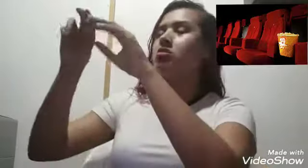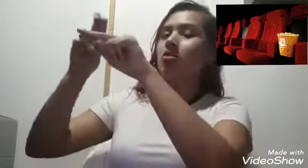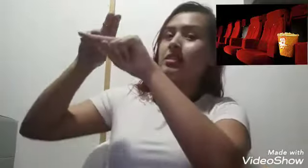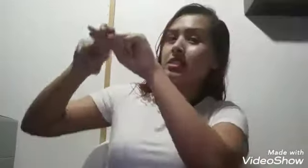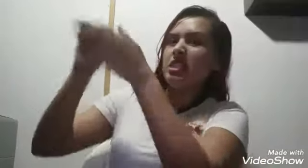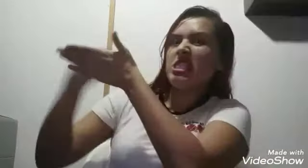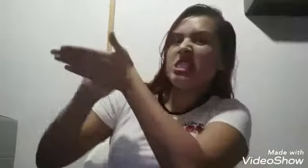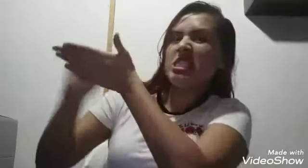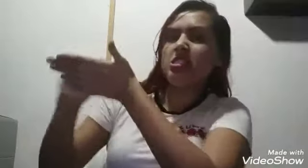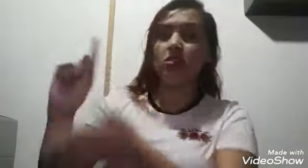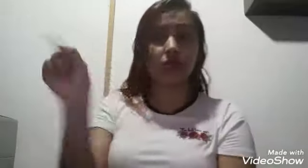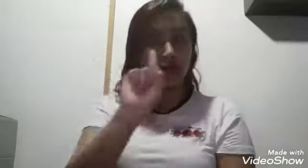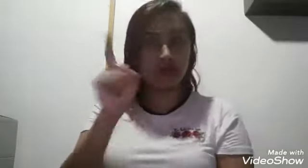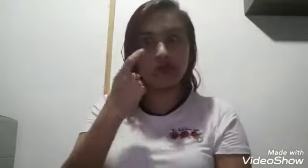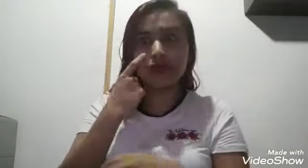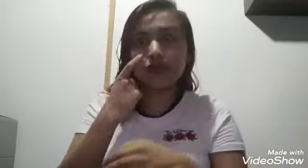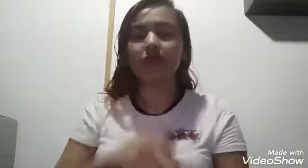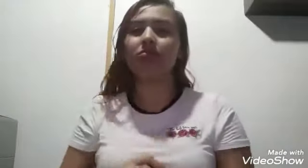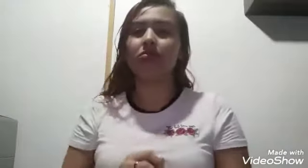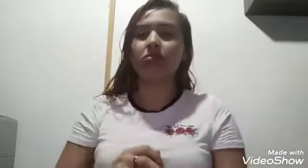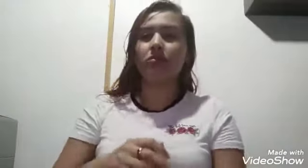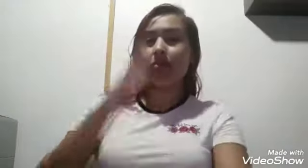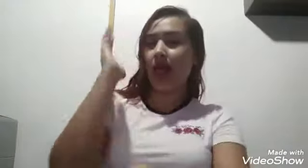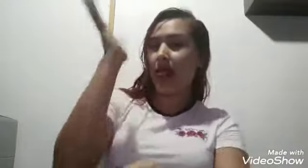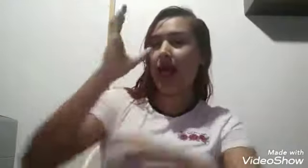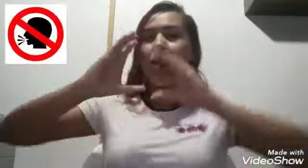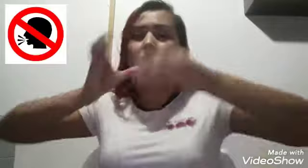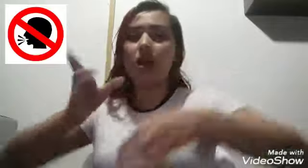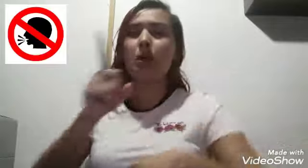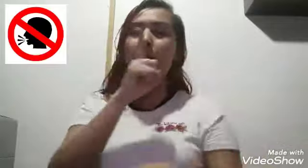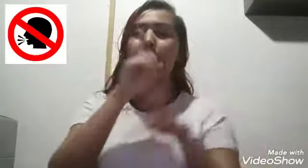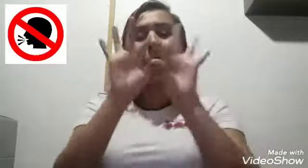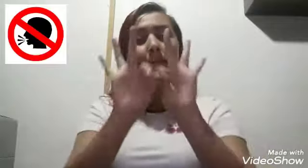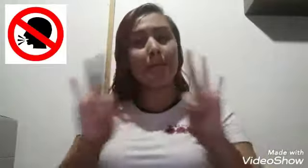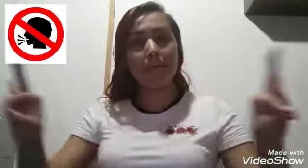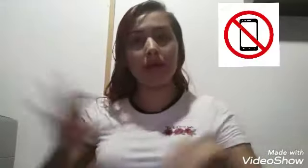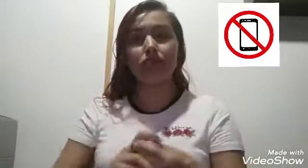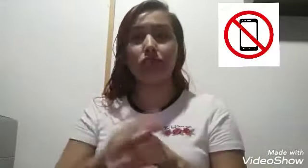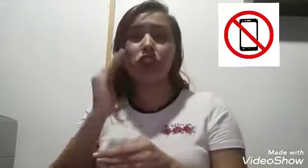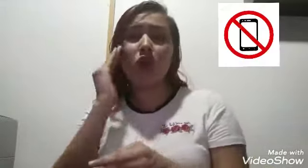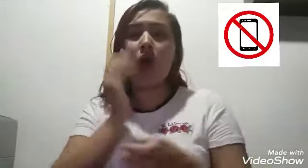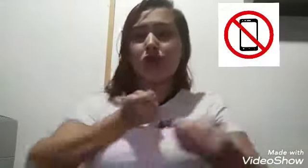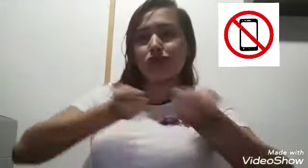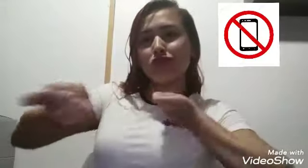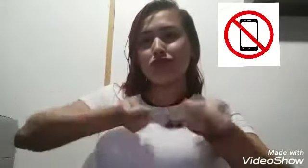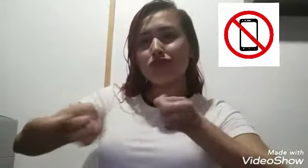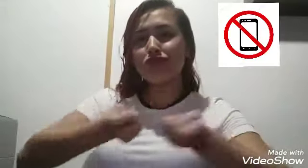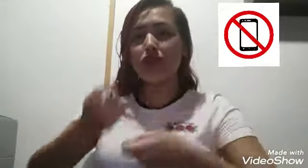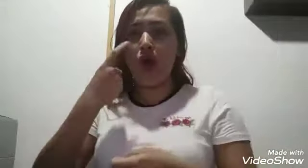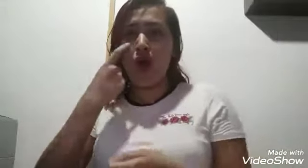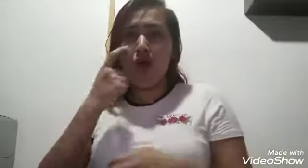Hacer silencio en una clase o una conferencia, utilizar correctamente el celular en espacios públicos, entre otros. Estas pequeñas